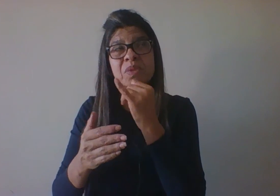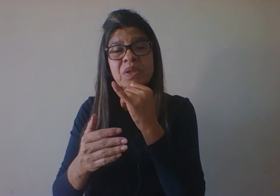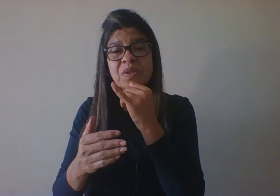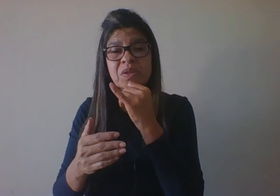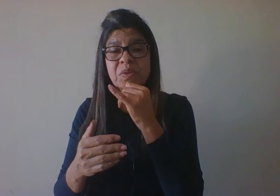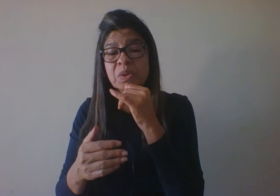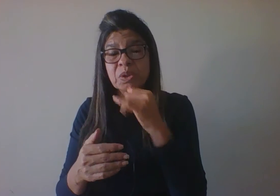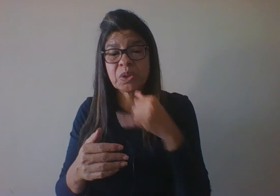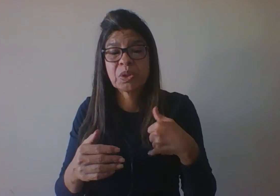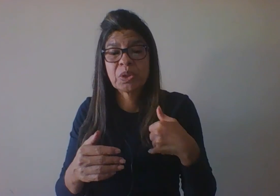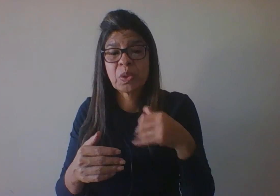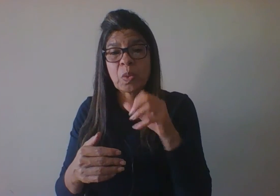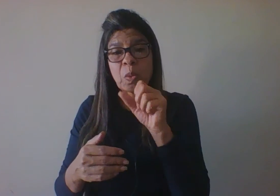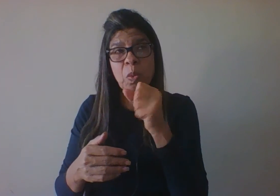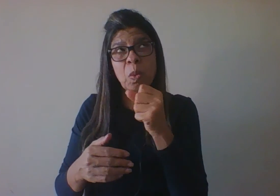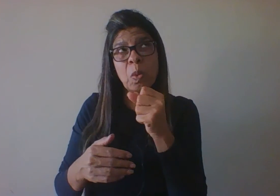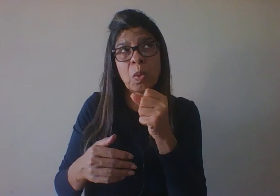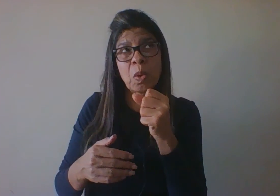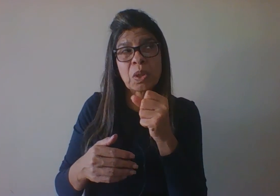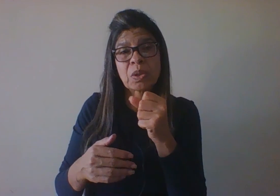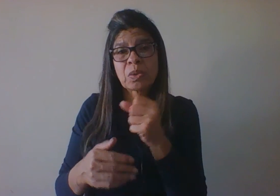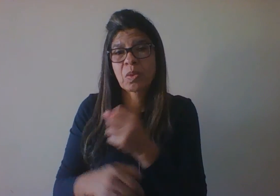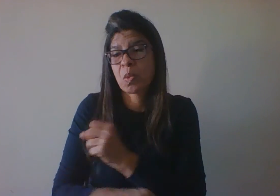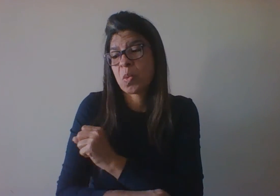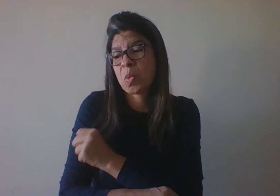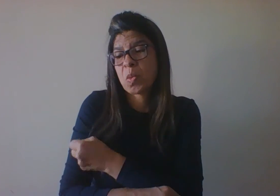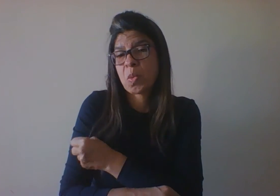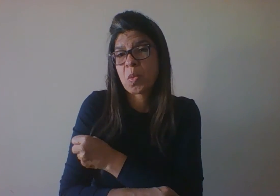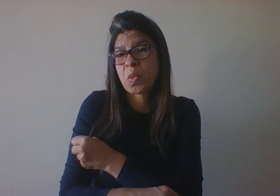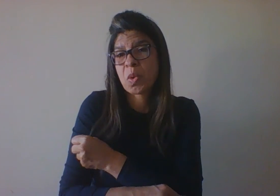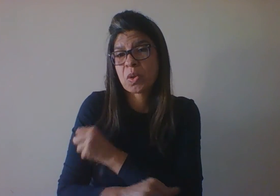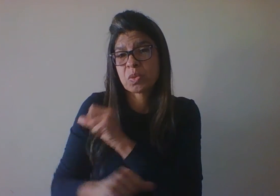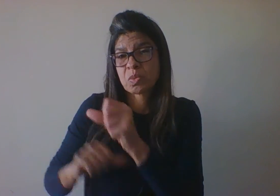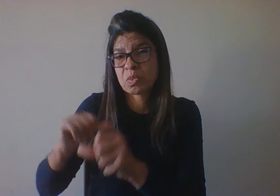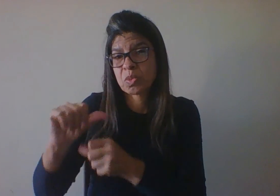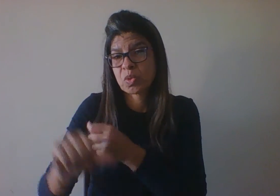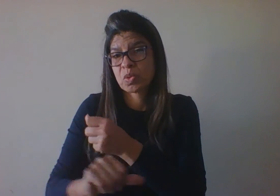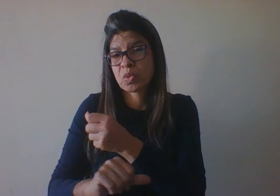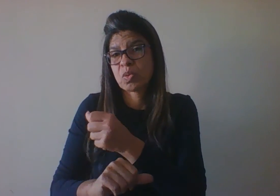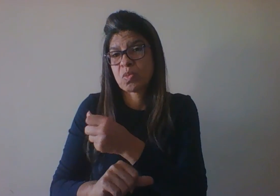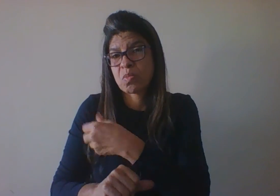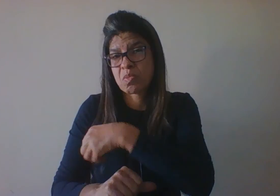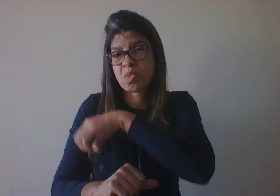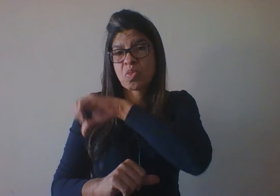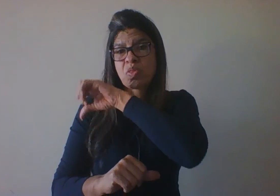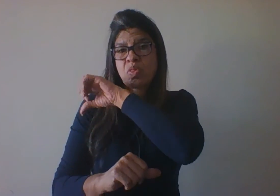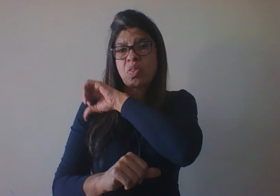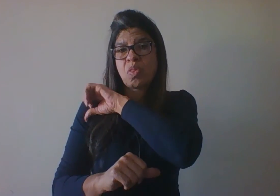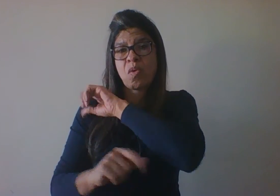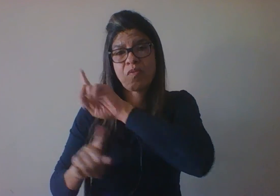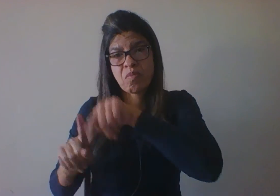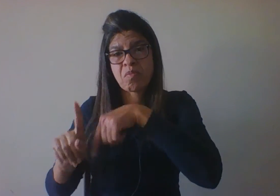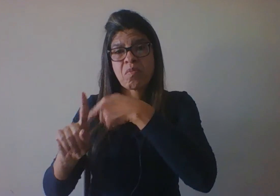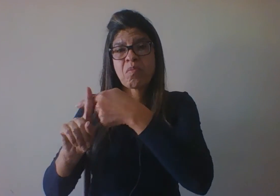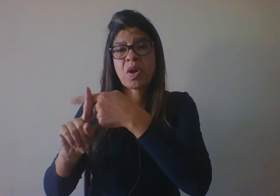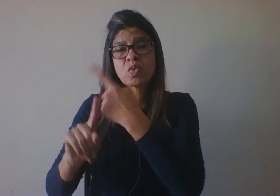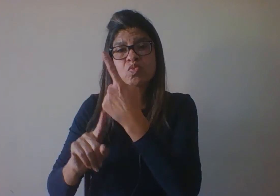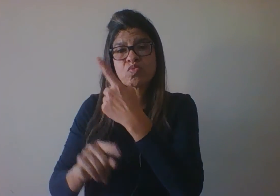ampliou mais um ano de escolarização do ensino fundamental e essa mudança que é uma mudança social, uma mudança cultural,